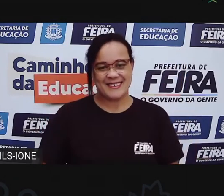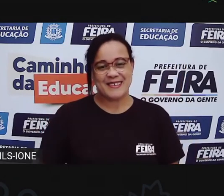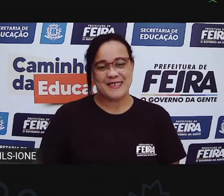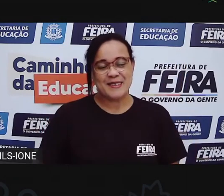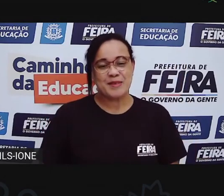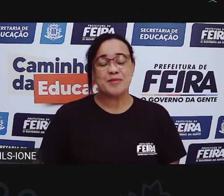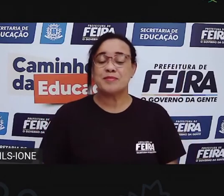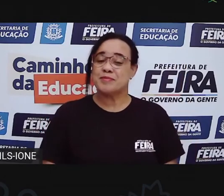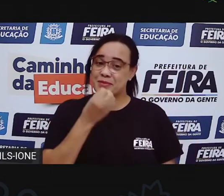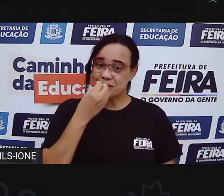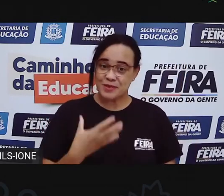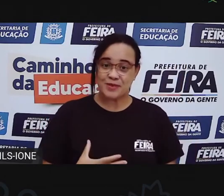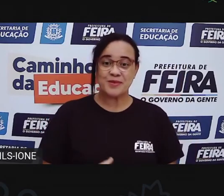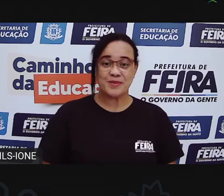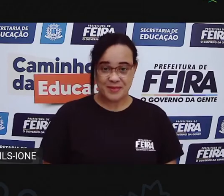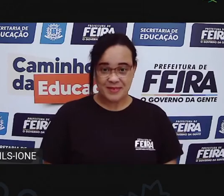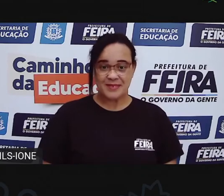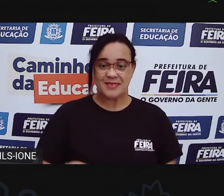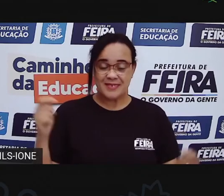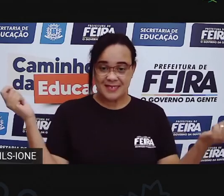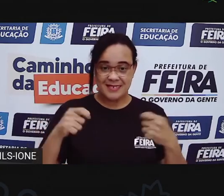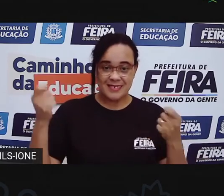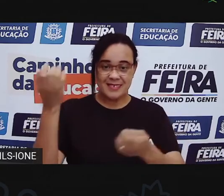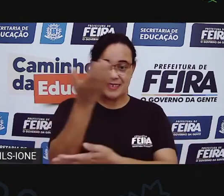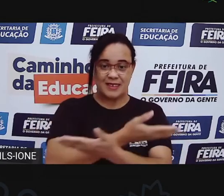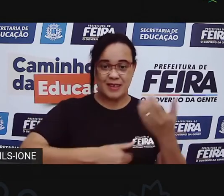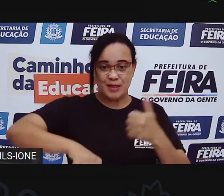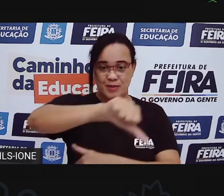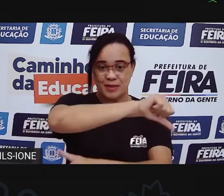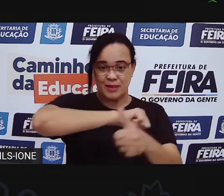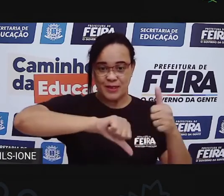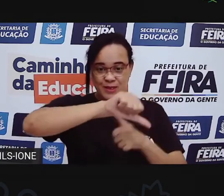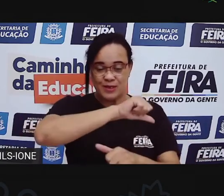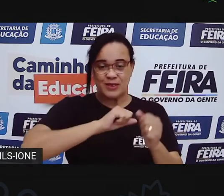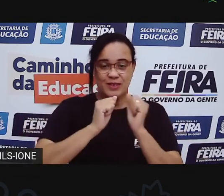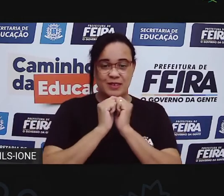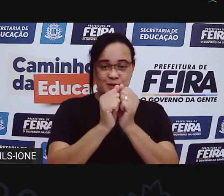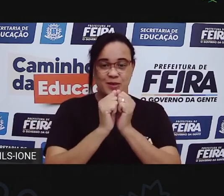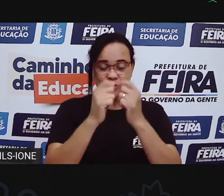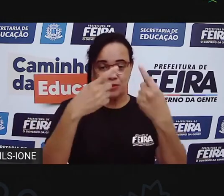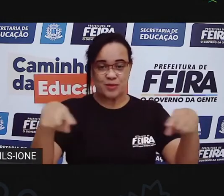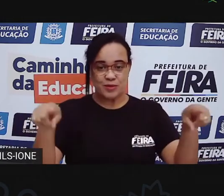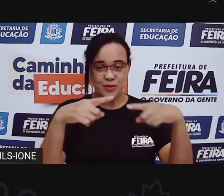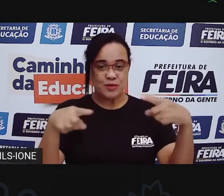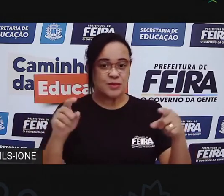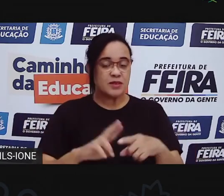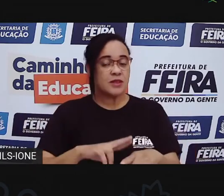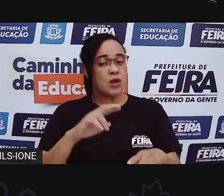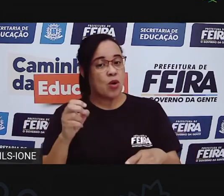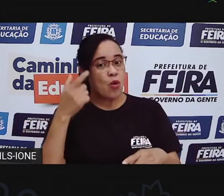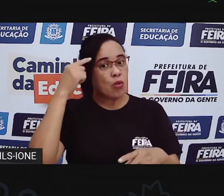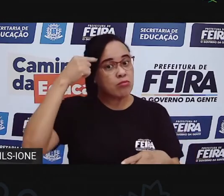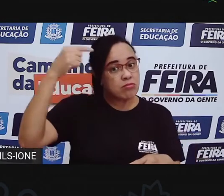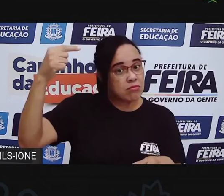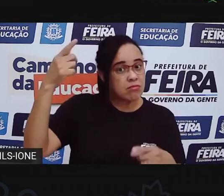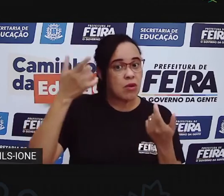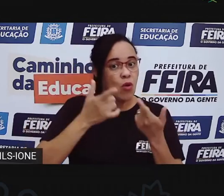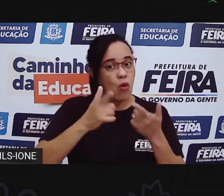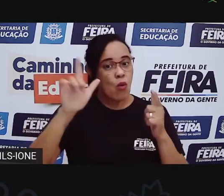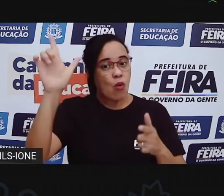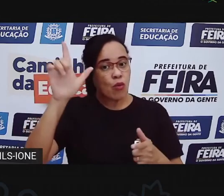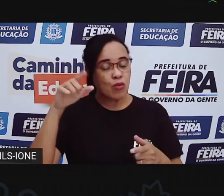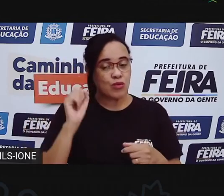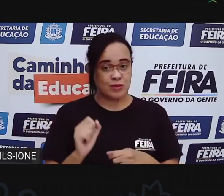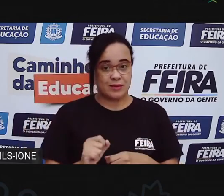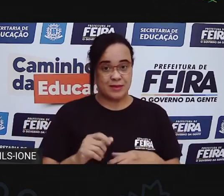Muito. Dá para tocar? Me acompanhar essa música? Ou você tem alguma outra ideia? Alguma outra surpresa